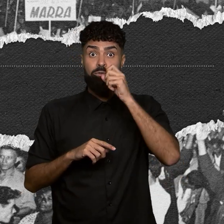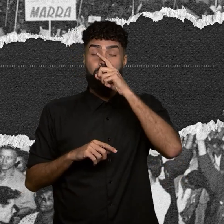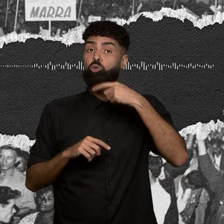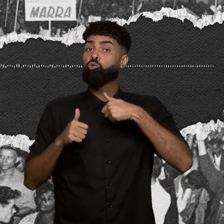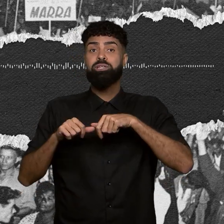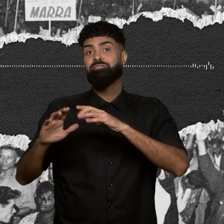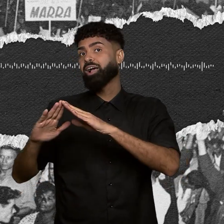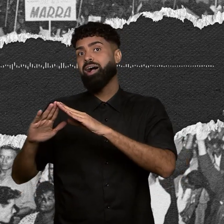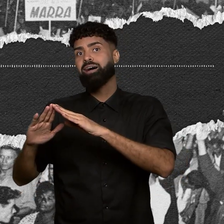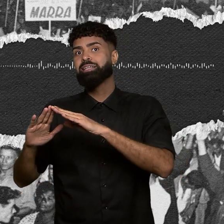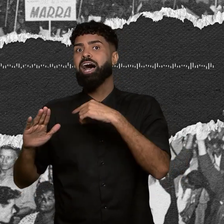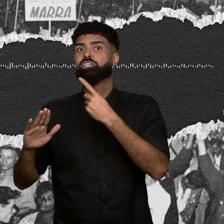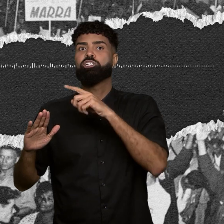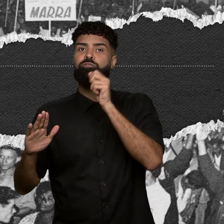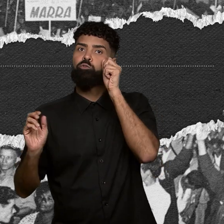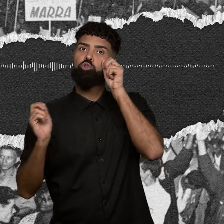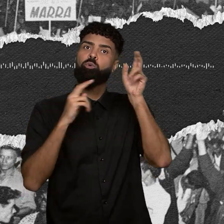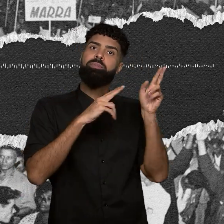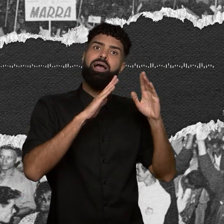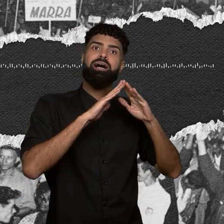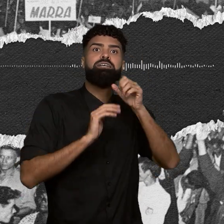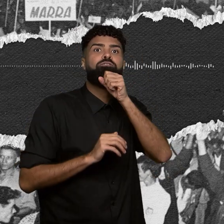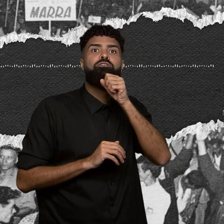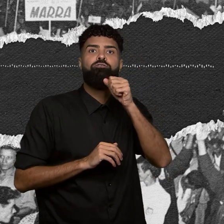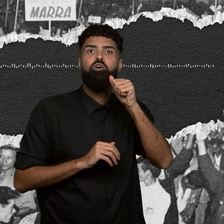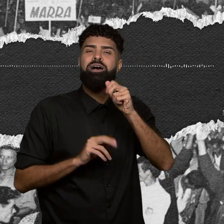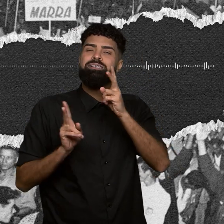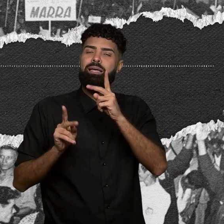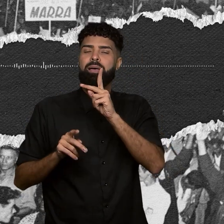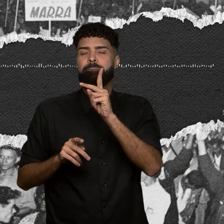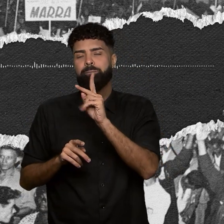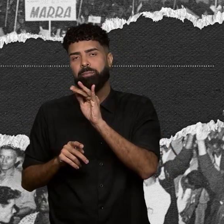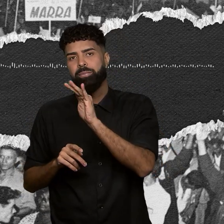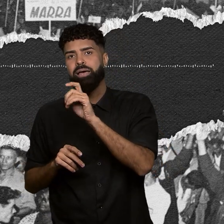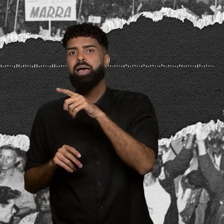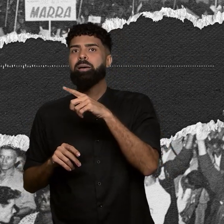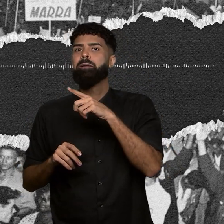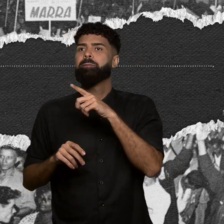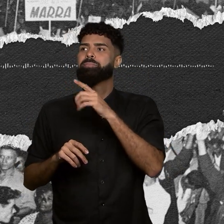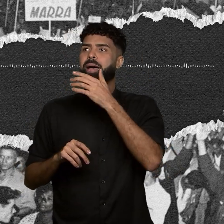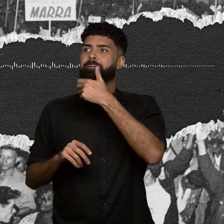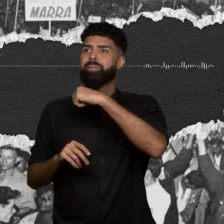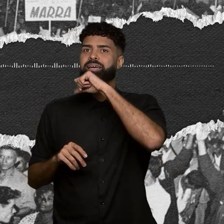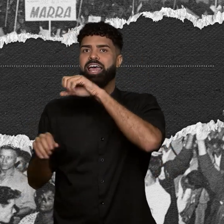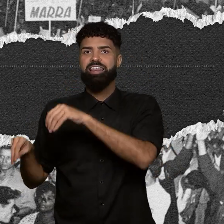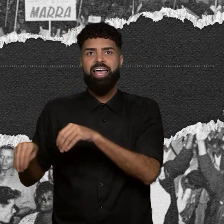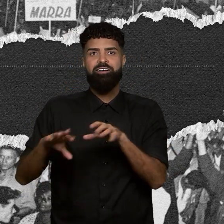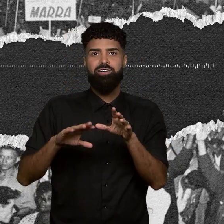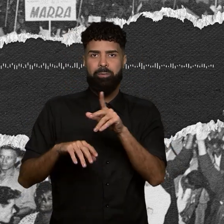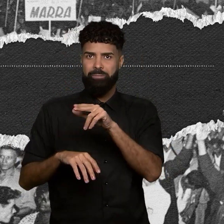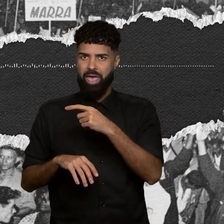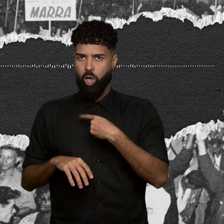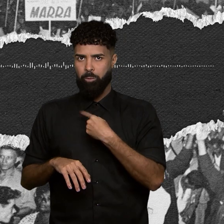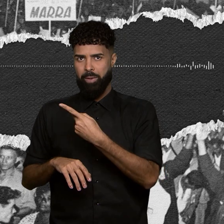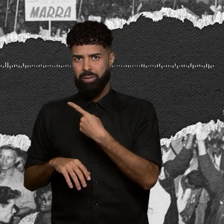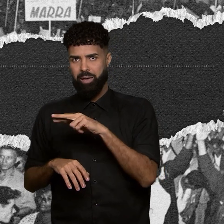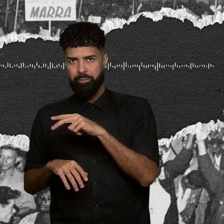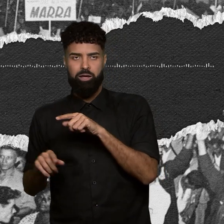todos os finais de semana. A minha mãe levava a minha irmã para passar o final de semana na casa da minha avó e eu sempre voltava com ela.